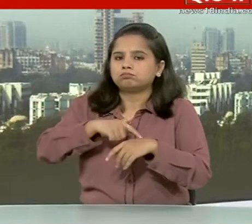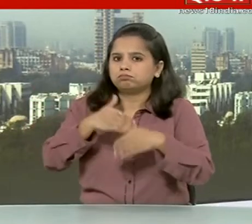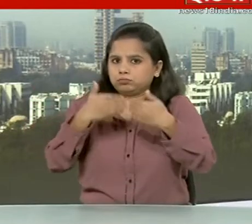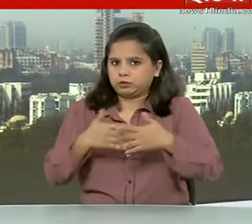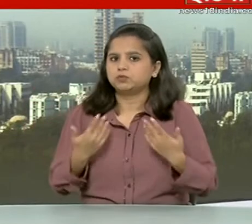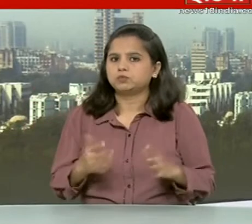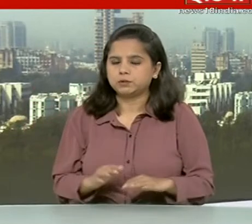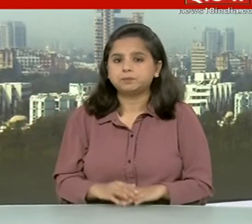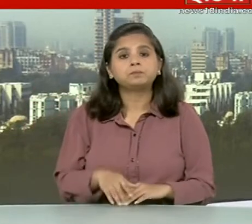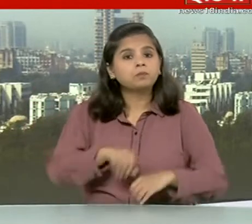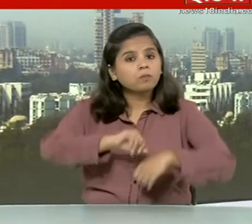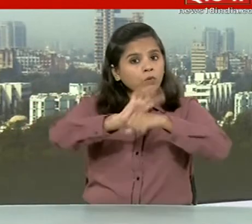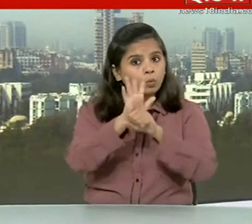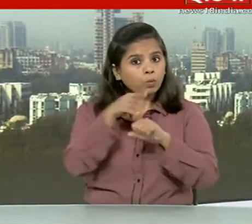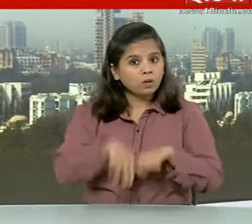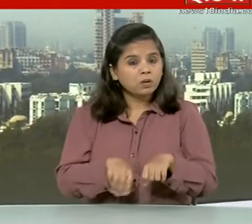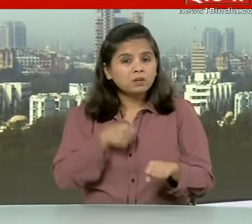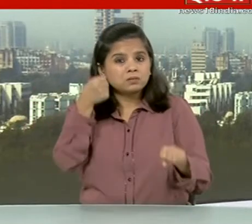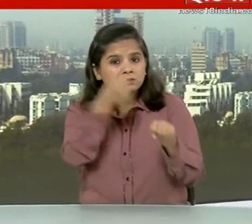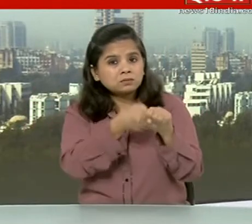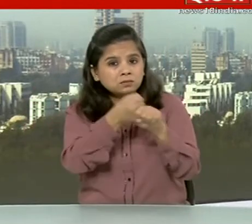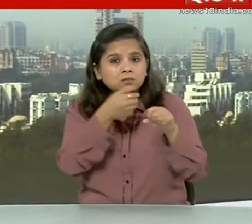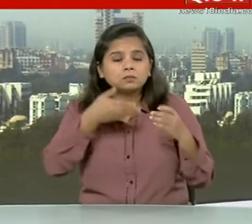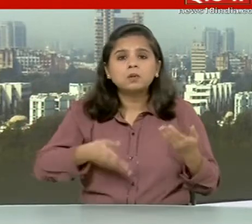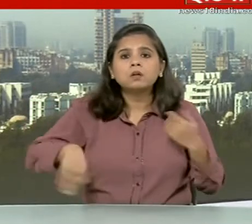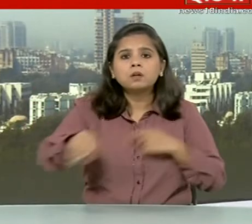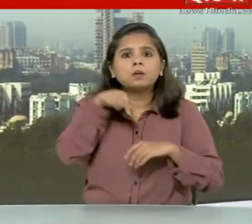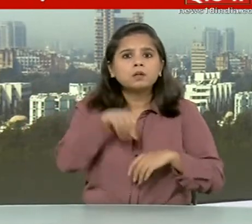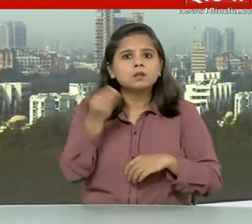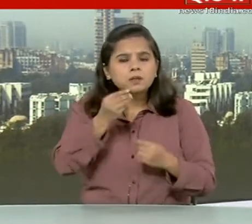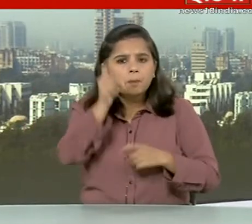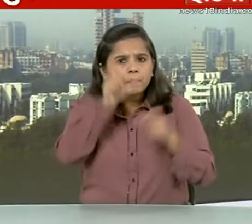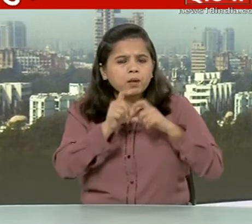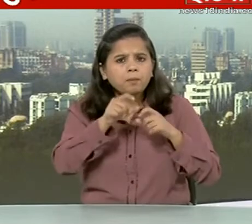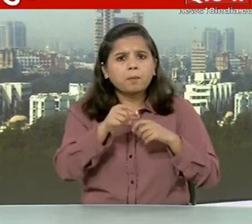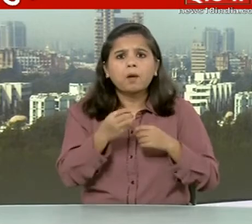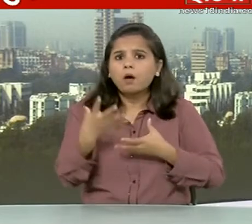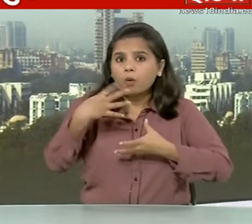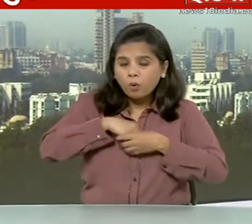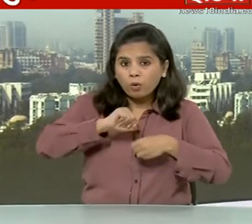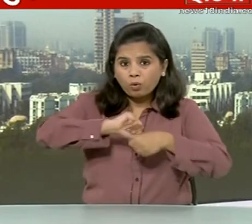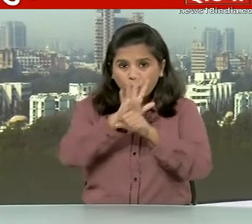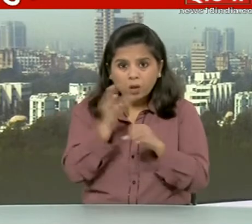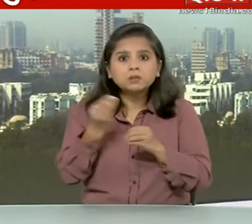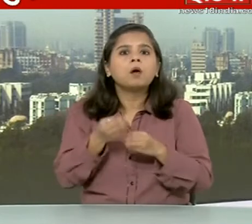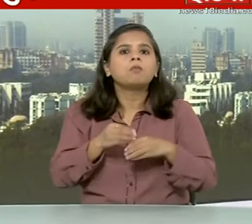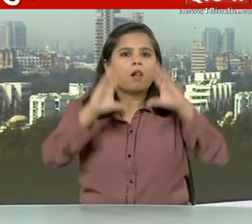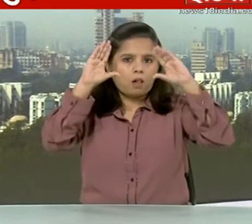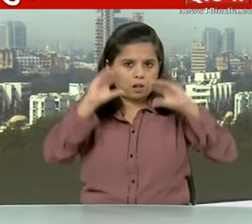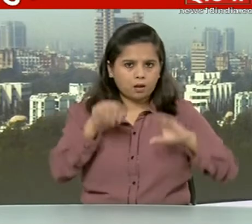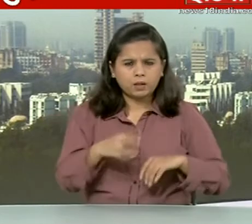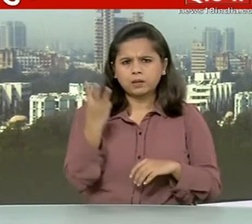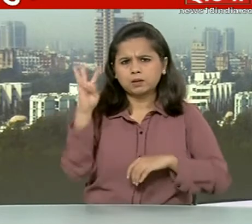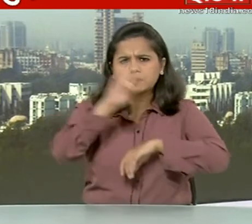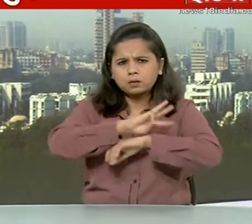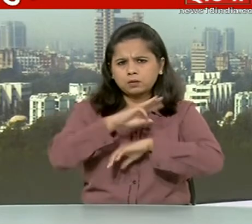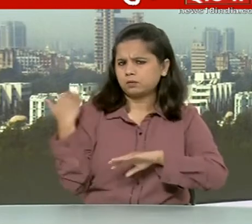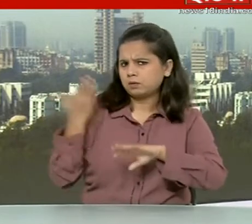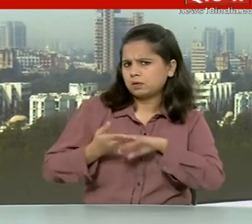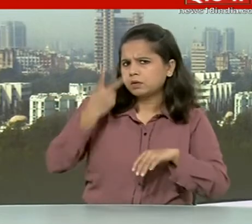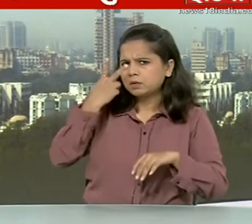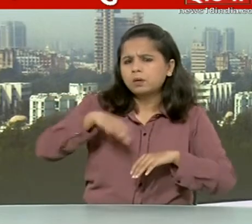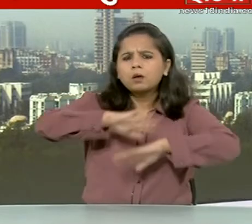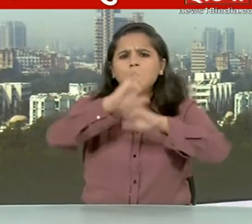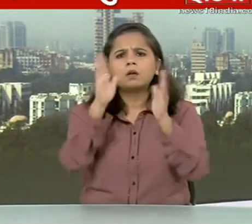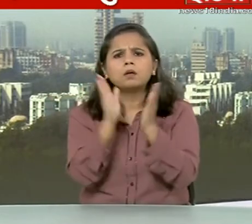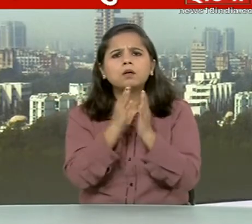COVID-19 महामारी के खिलाफ जंग में सक्रिय मामलों में गिरावट का रुख जारी है पिछले तीन दिनों से लगातार सक्रिय मामले